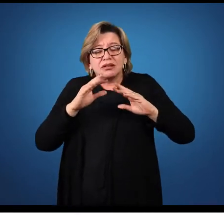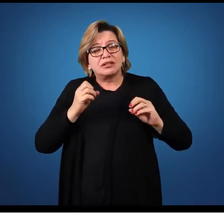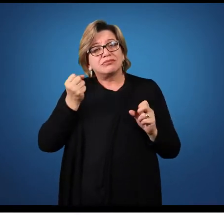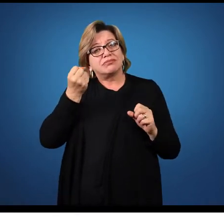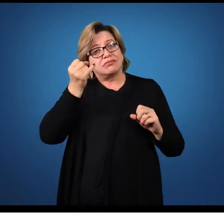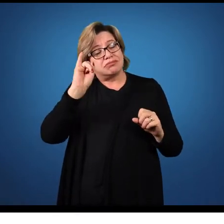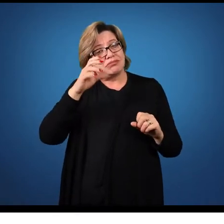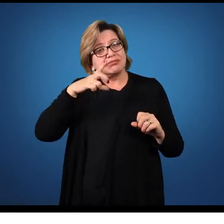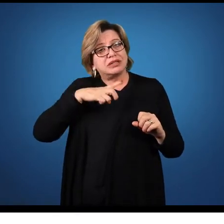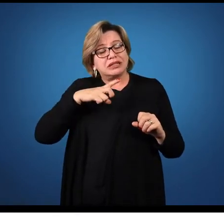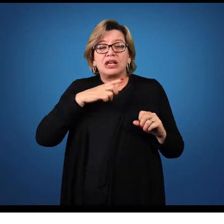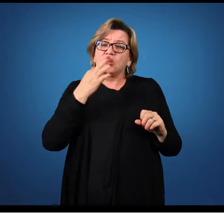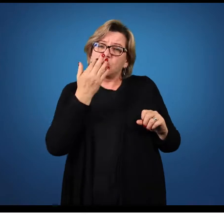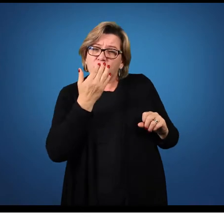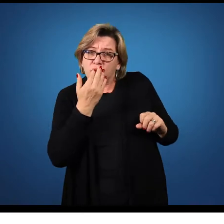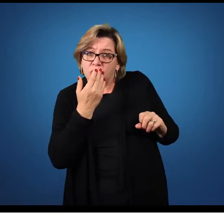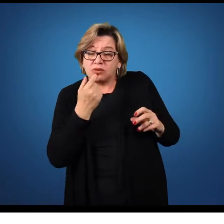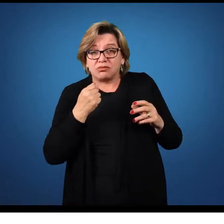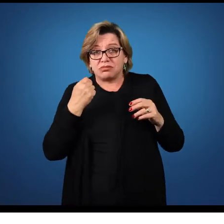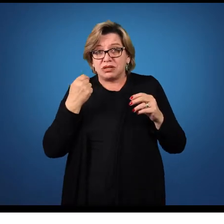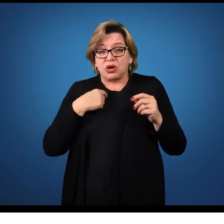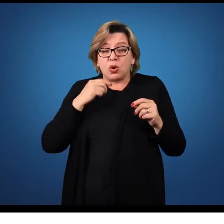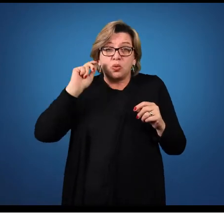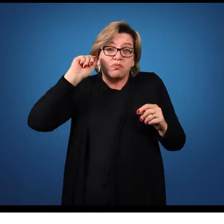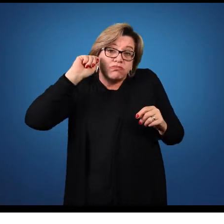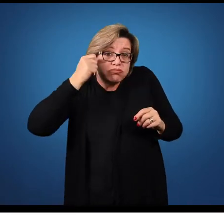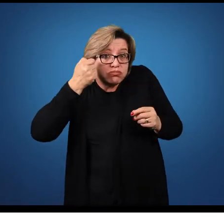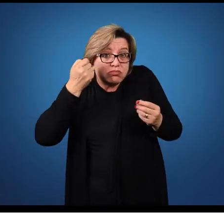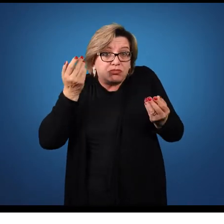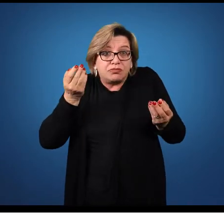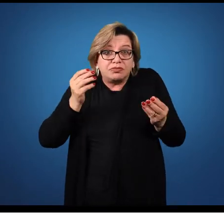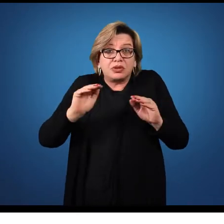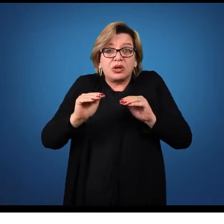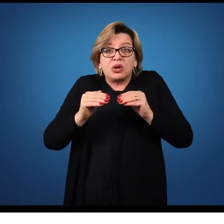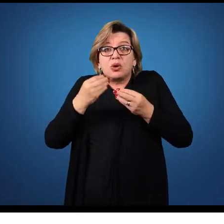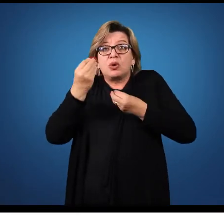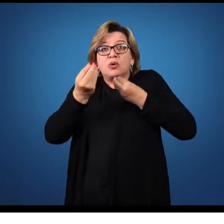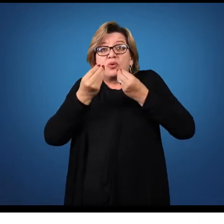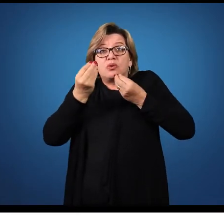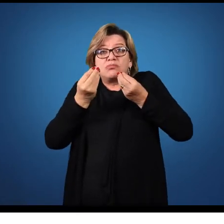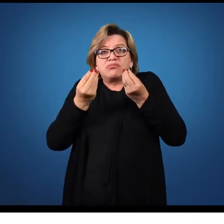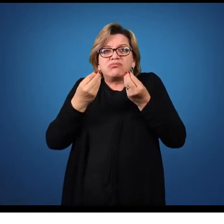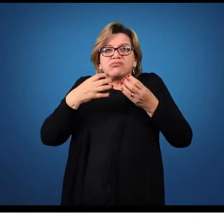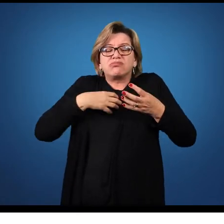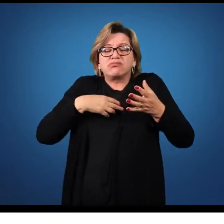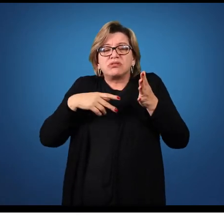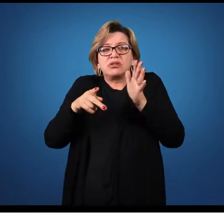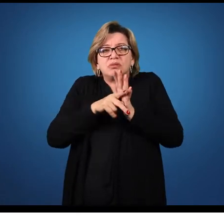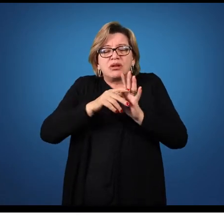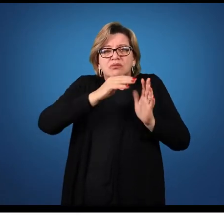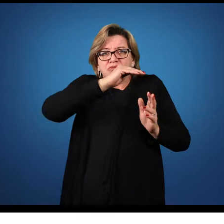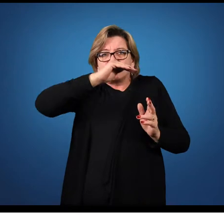se elas possuem cores, se elas são negras, como é a forma dessa linha.